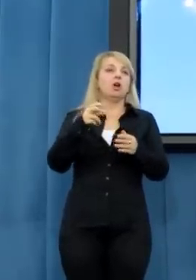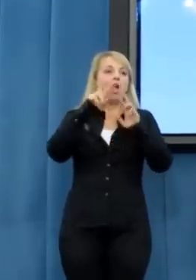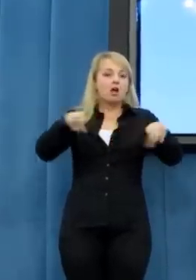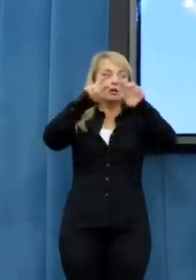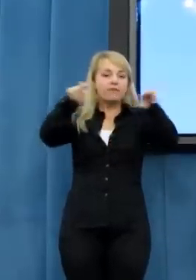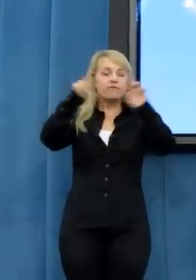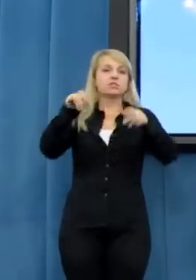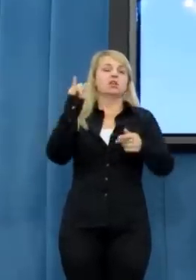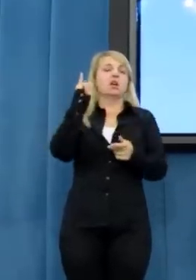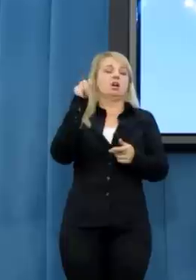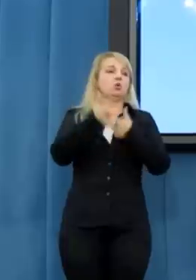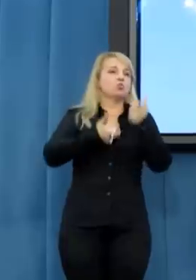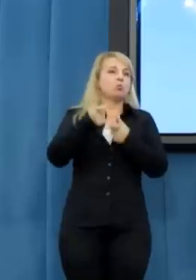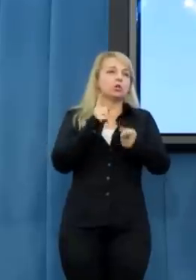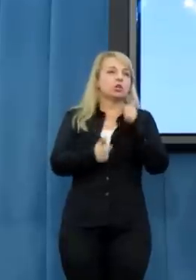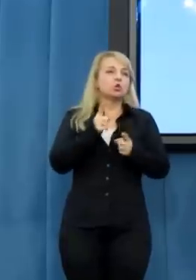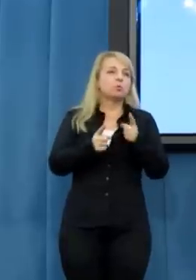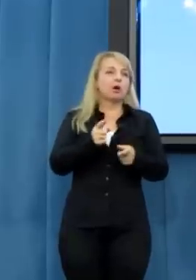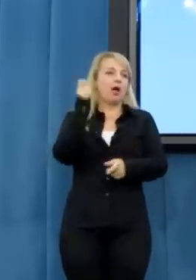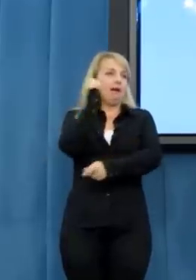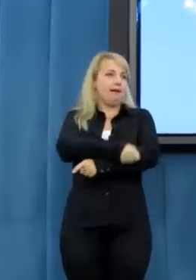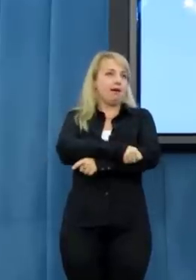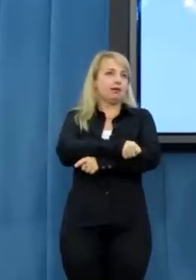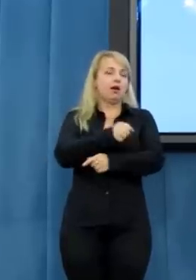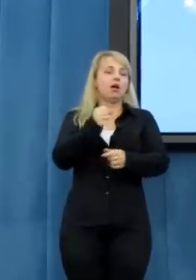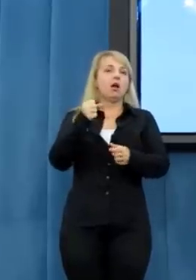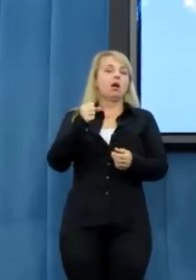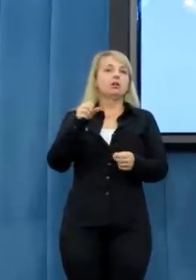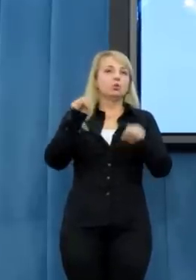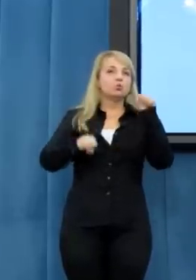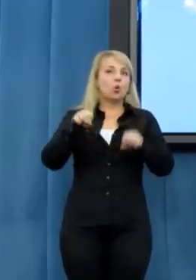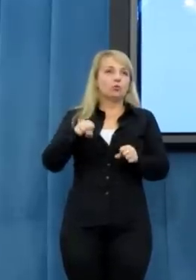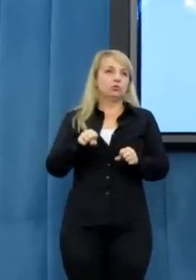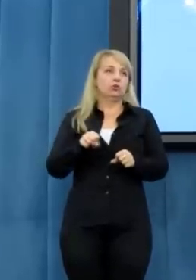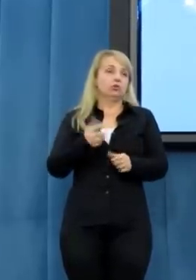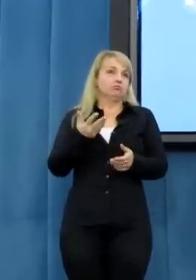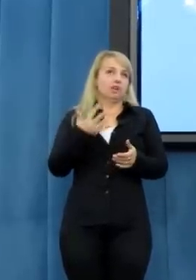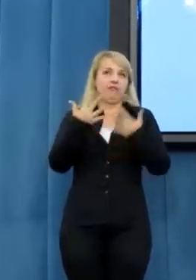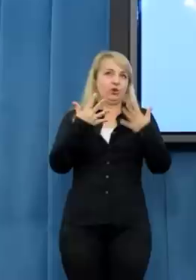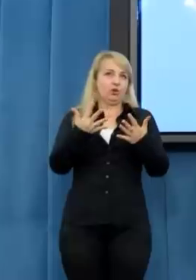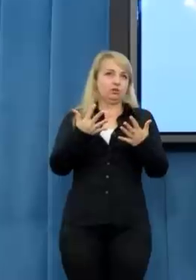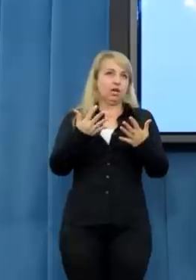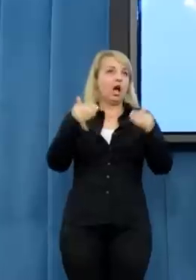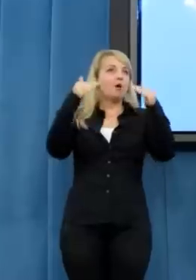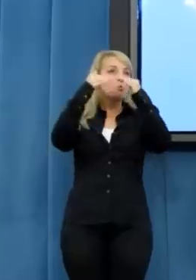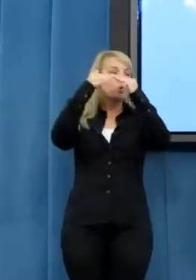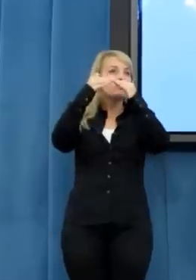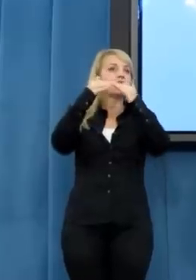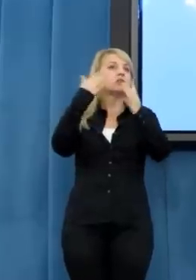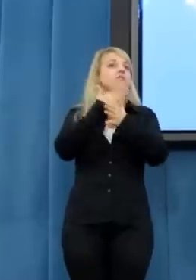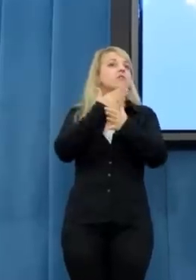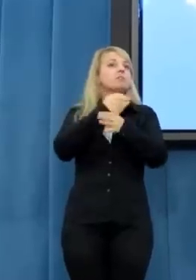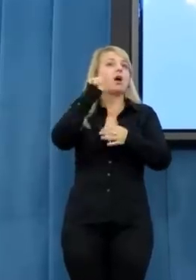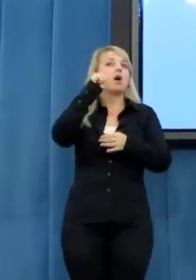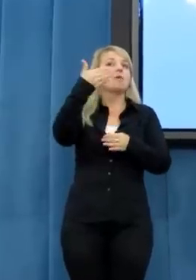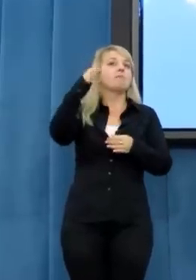tak szybkim trybie. W sytuacji, kiedy na przykład w sprawie Amber Gold, nasz wymiar sprawiedliwości